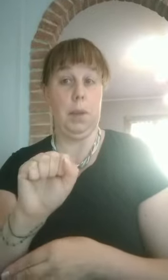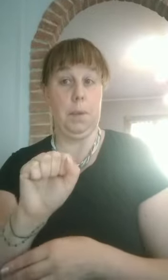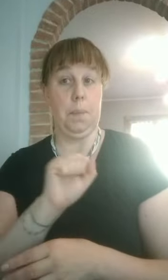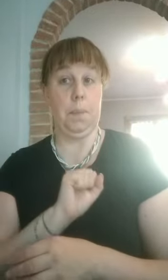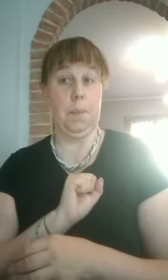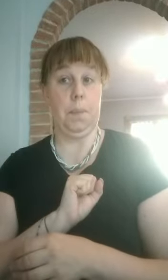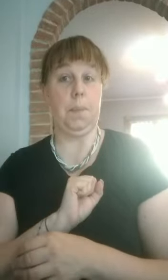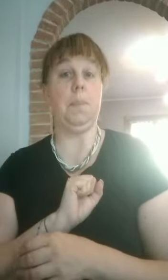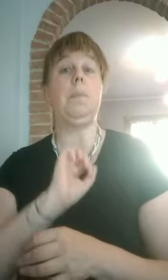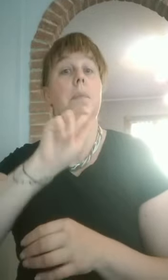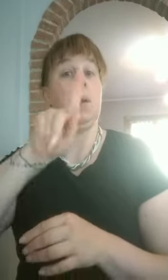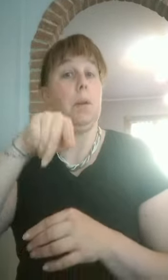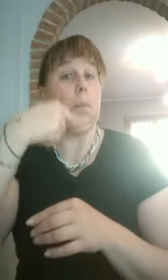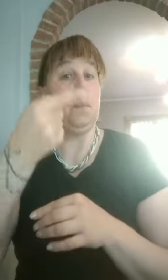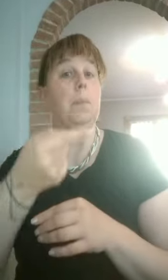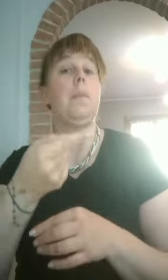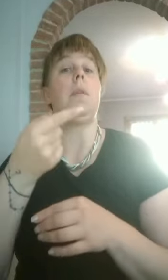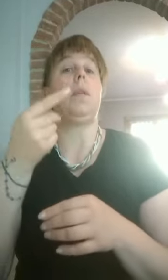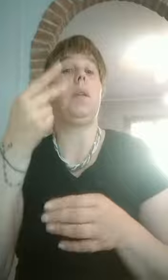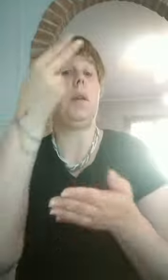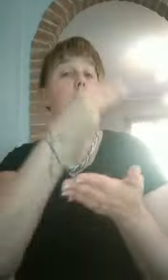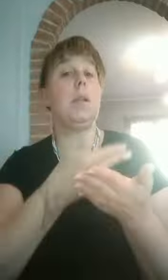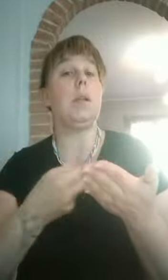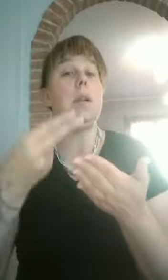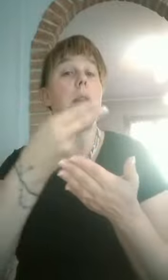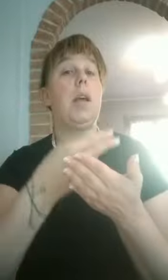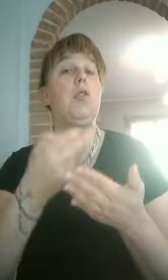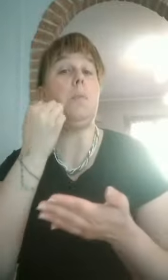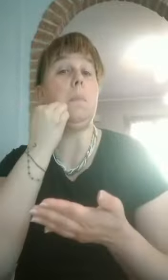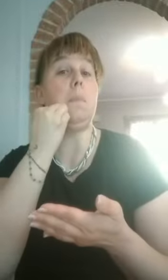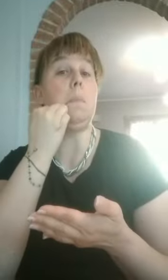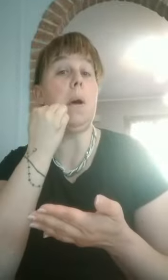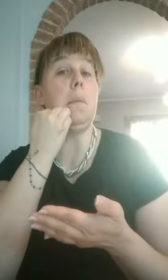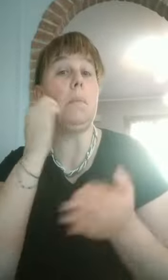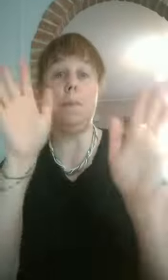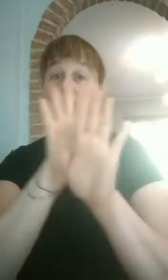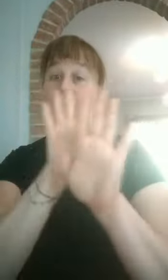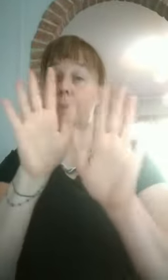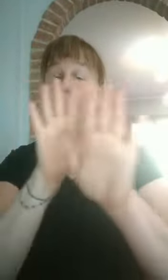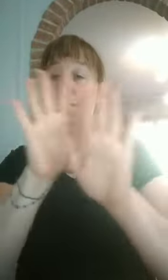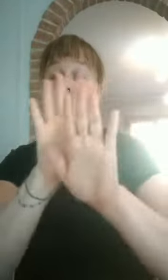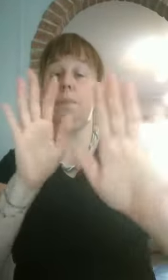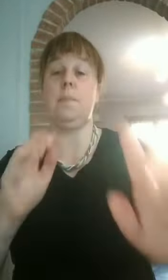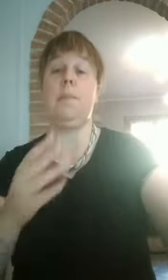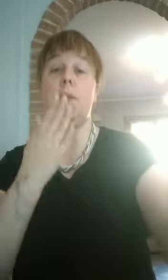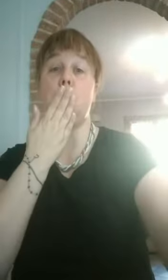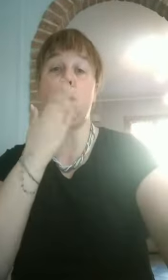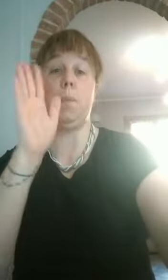video bellissimo della maestra Adelia che vi spiegherà cosa fare. Ciao, bimbi! Ciao, a presto!